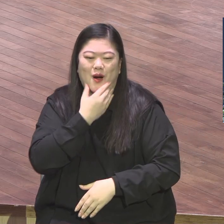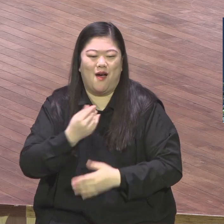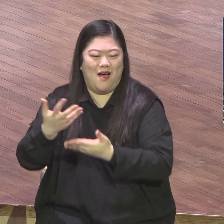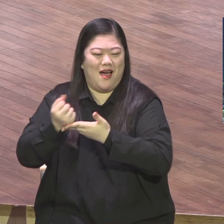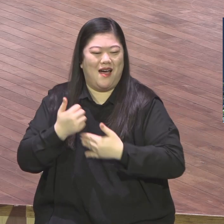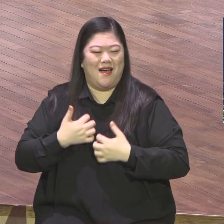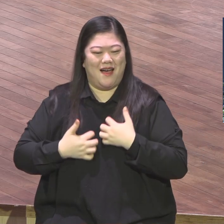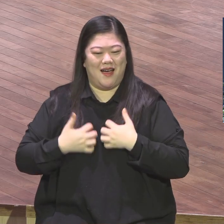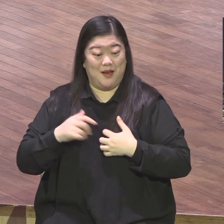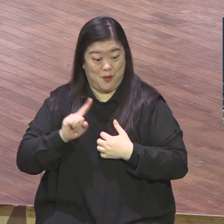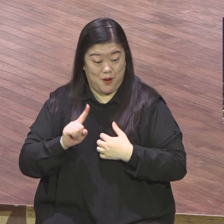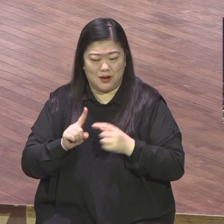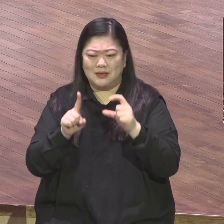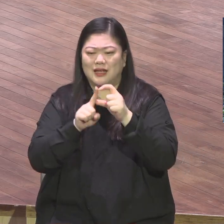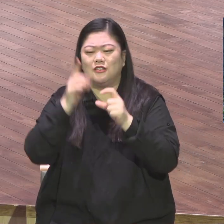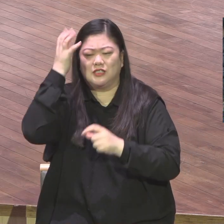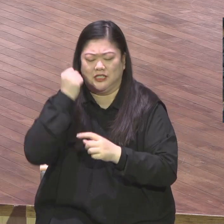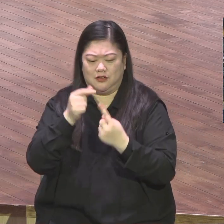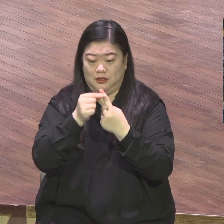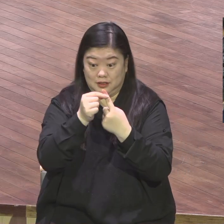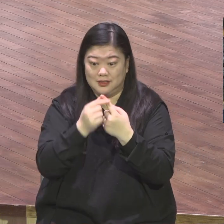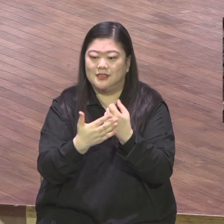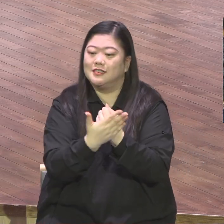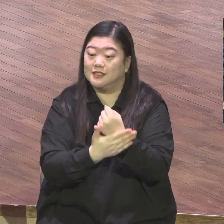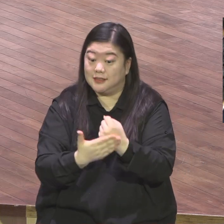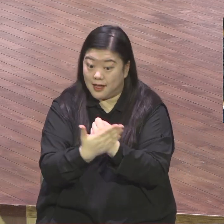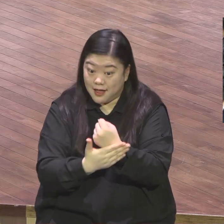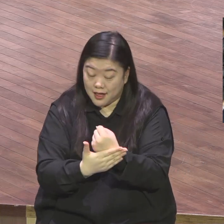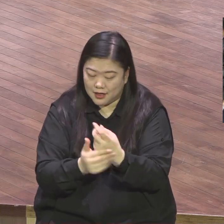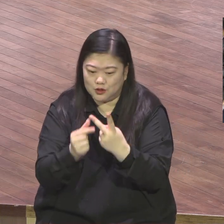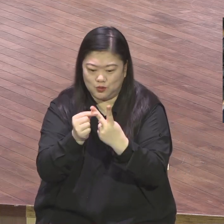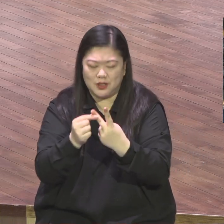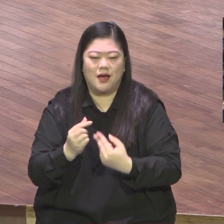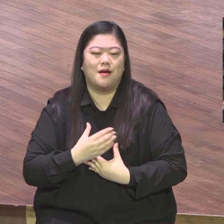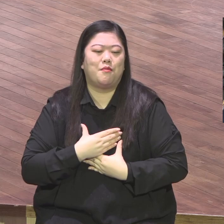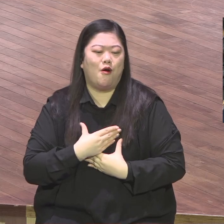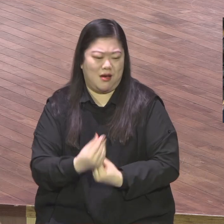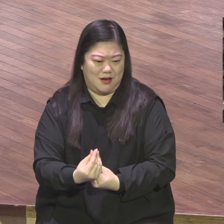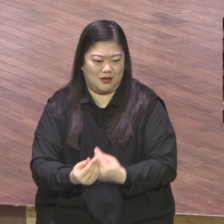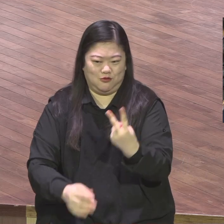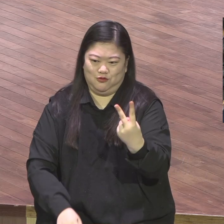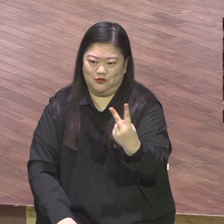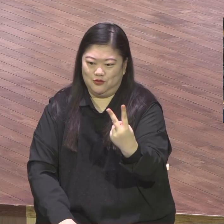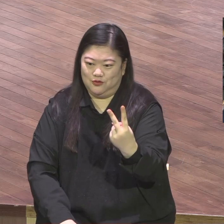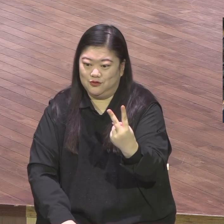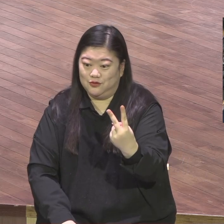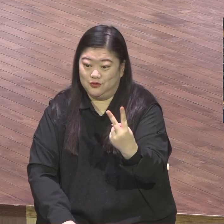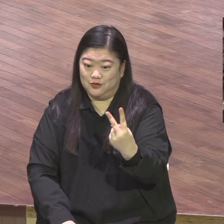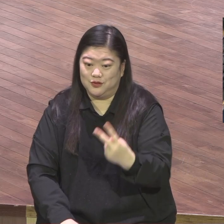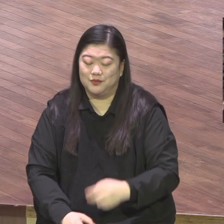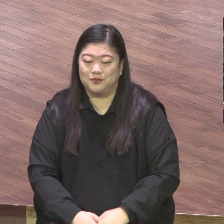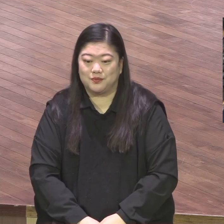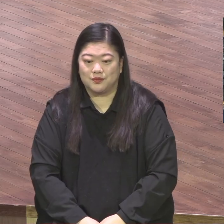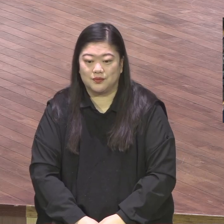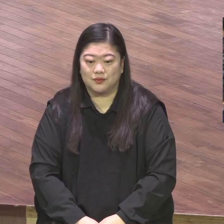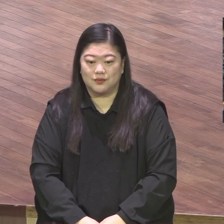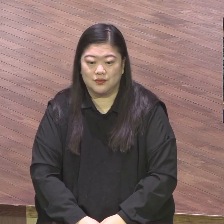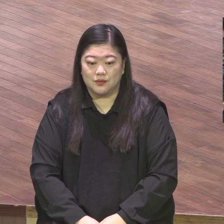은내와 평강이다. 은내와 평강이다. 사도 바울이 비록 지금 감옥에 갇혀있지만